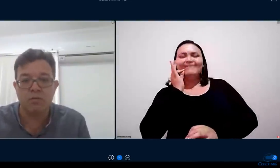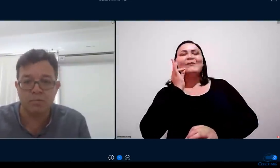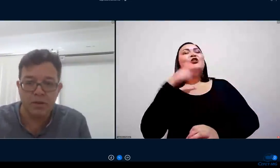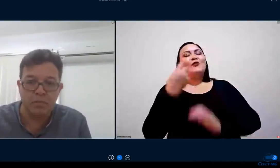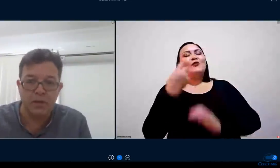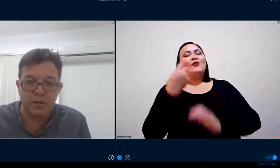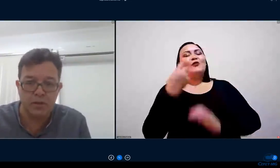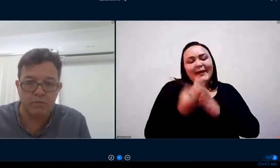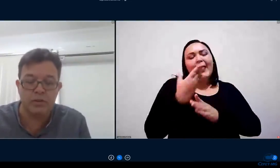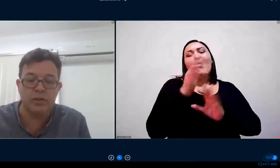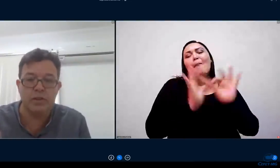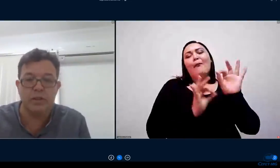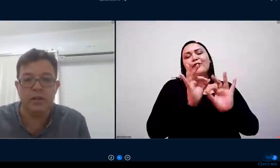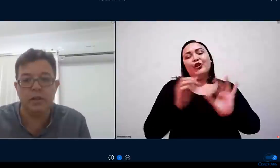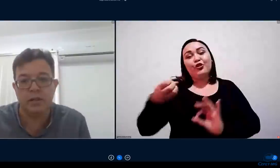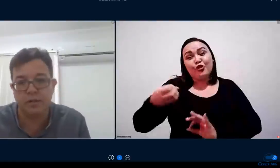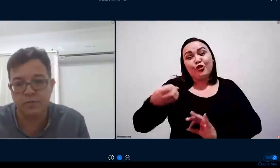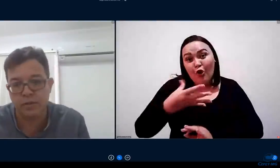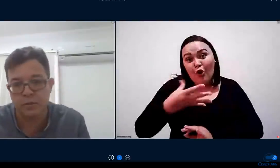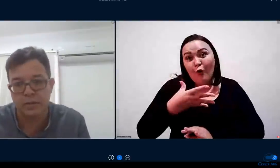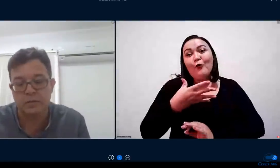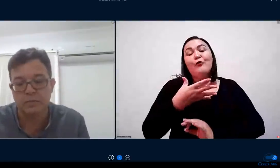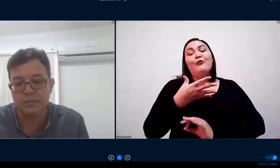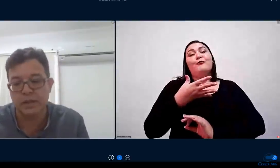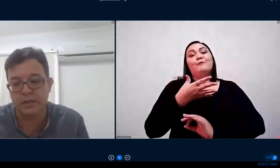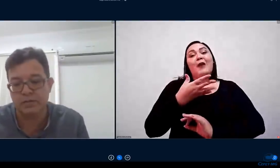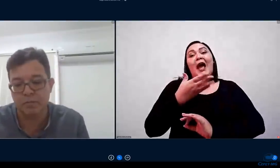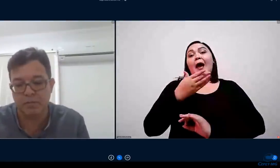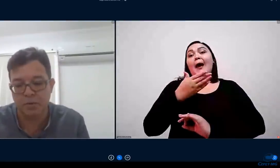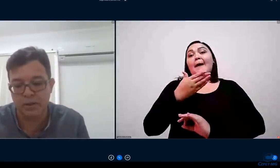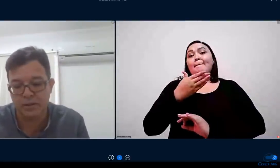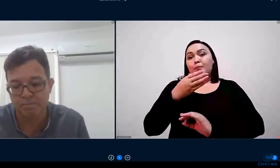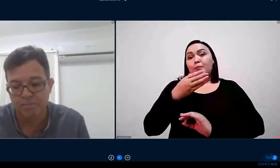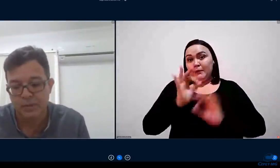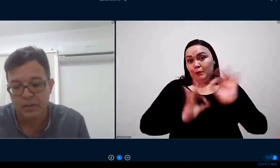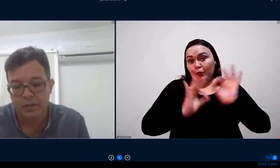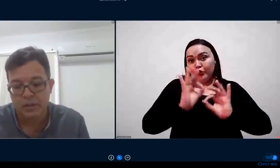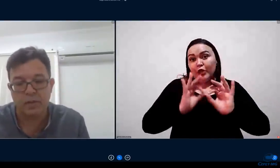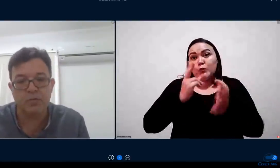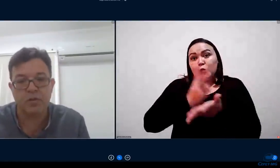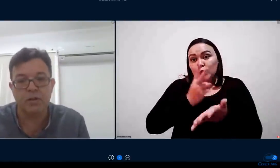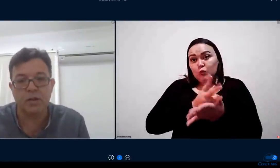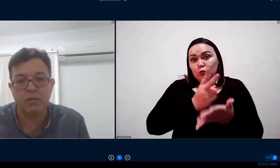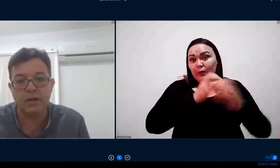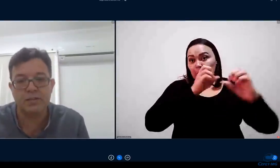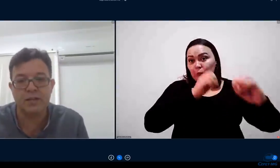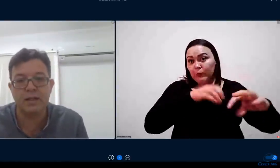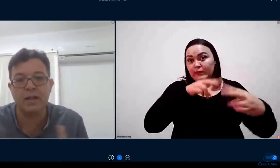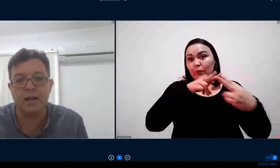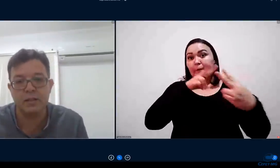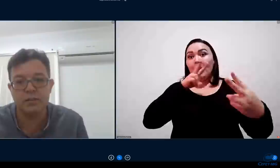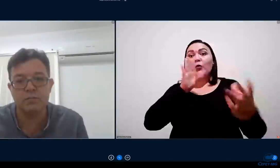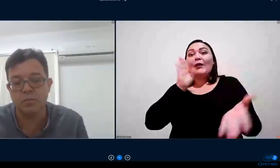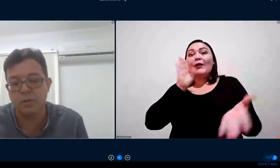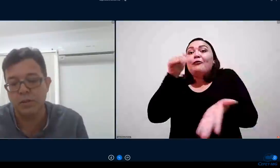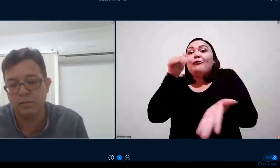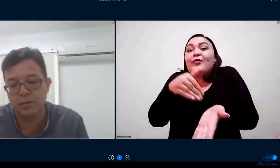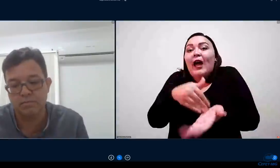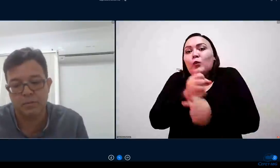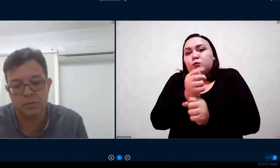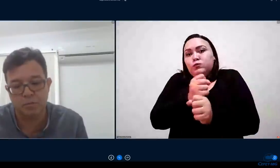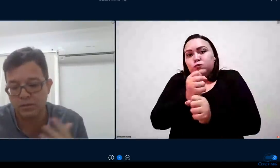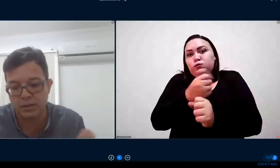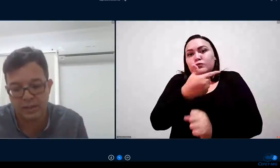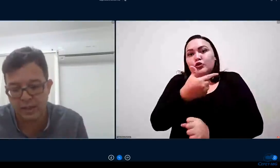já com a perspectiva de ir até o final do ano da forma remota estamos chamando agora de sai da caixa o